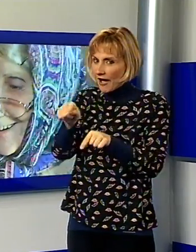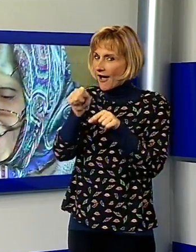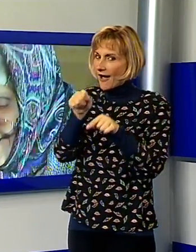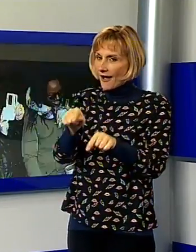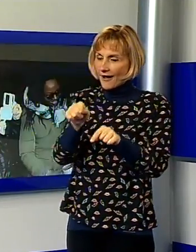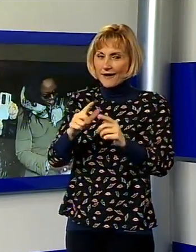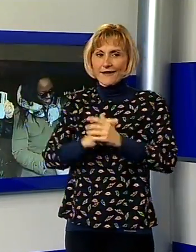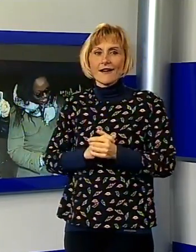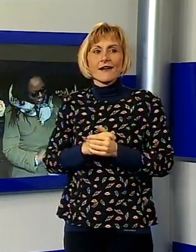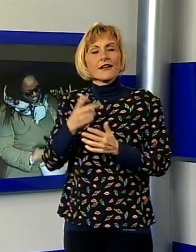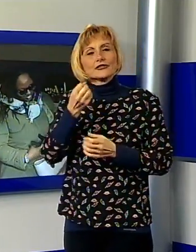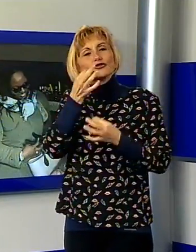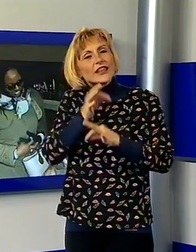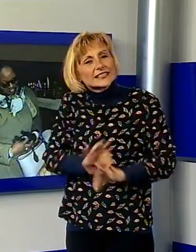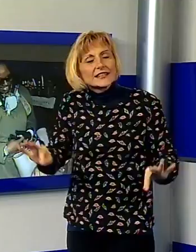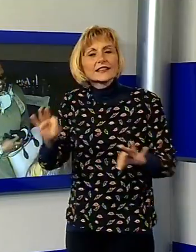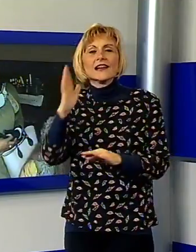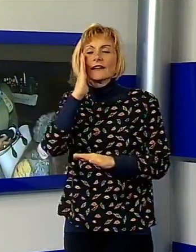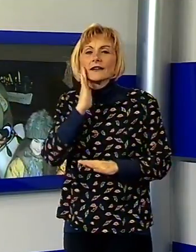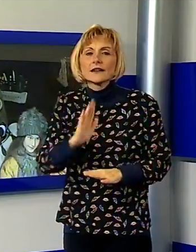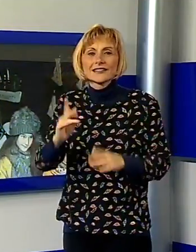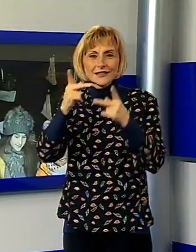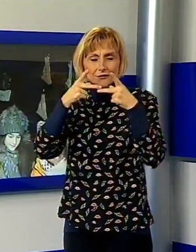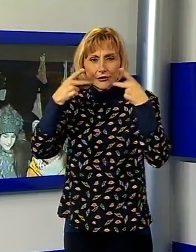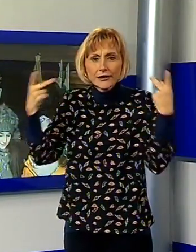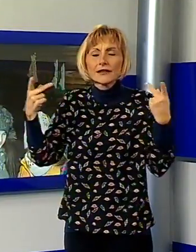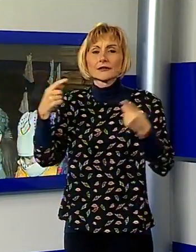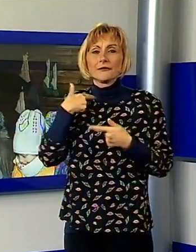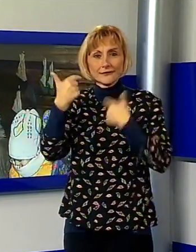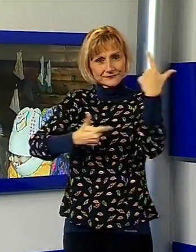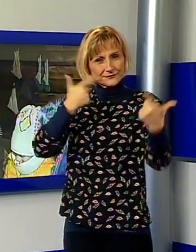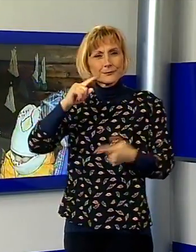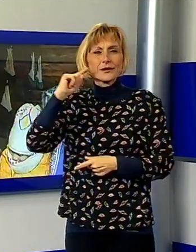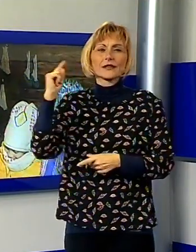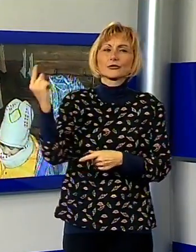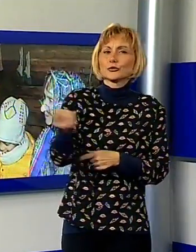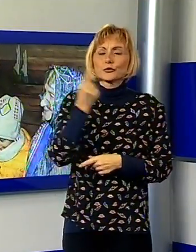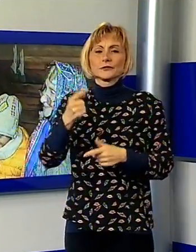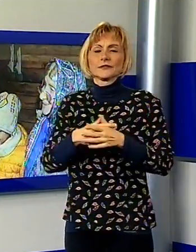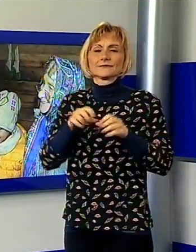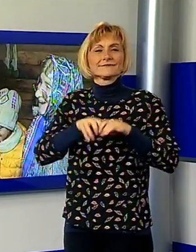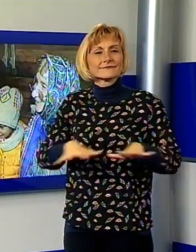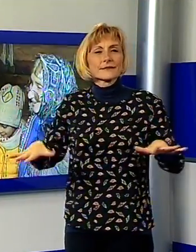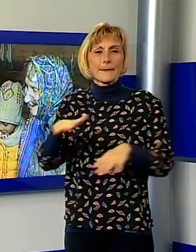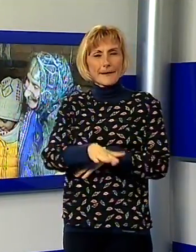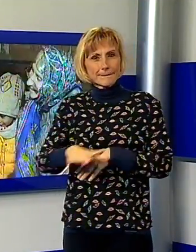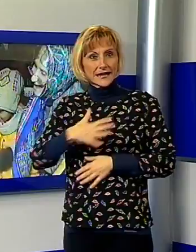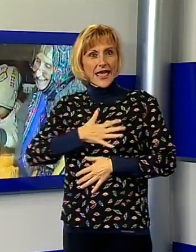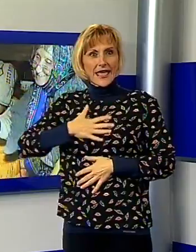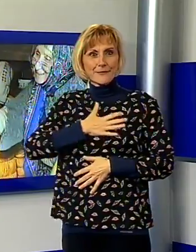una volta. Una parola dolce, una carezza, il suo sorriso dispensato a tutti, trasmettendo non solo ai bimbi grandi emozioni. È bella